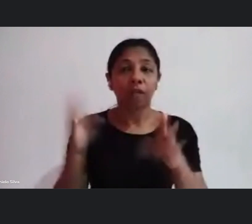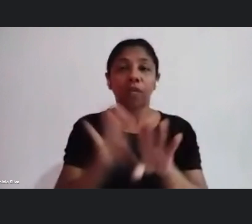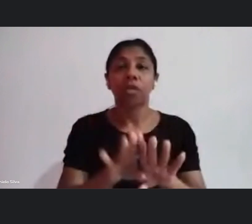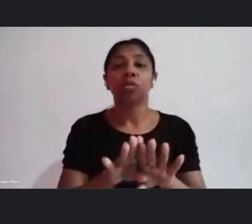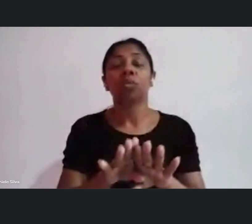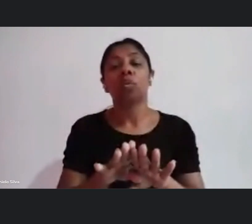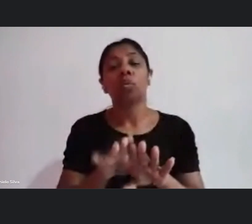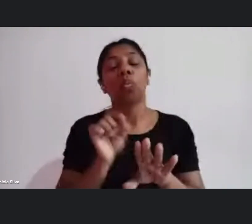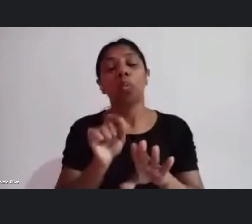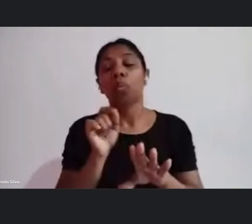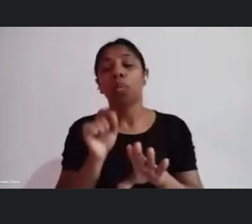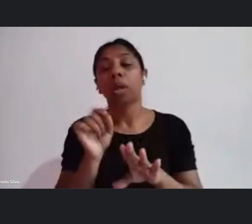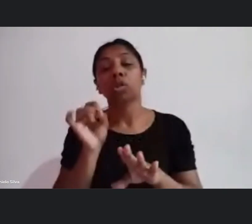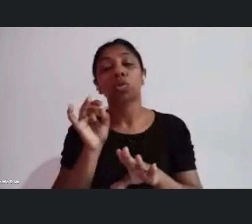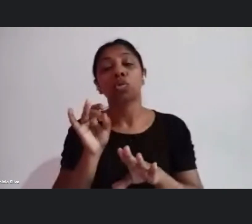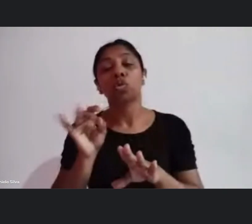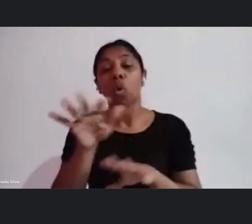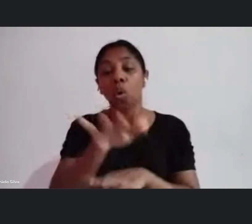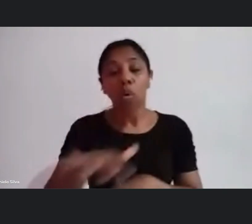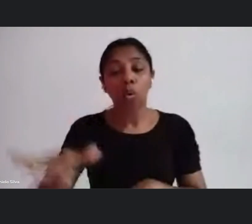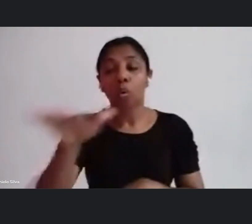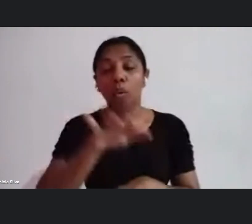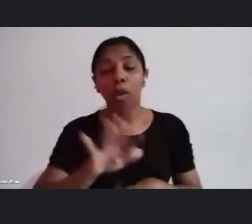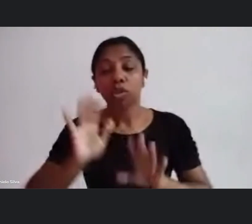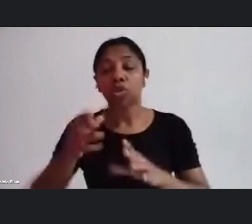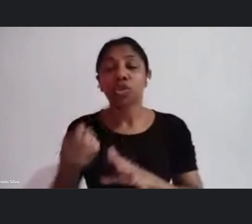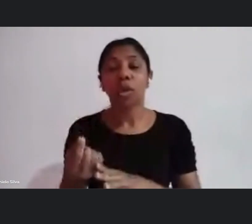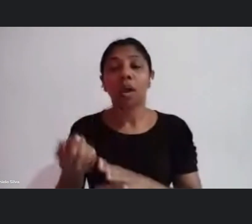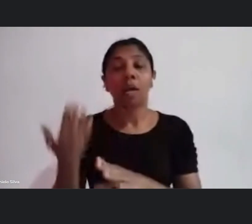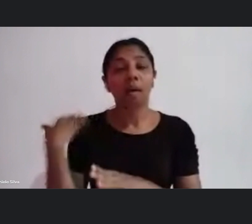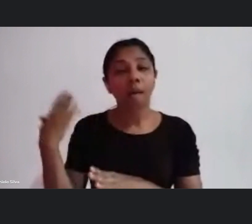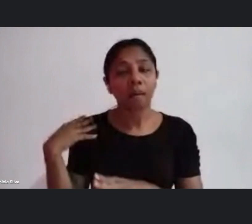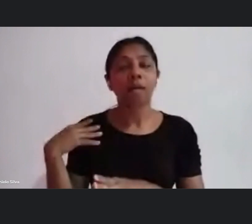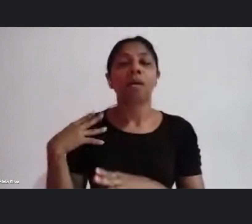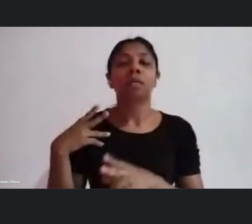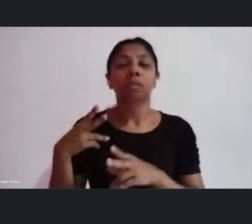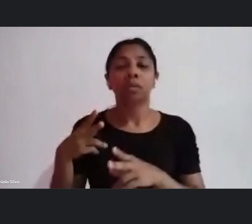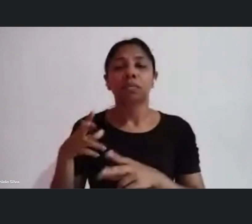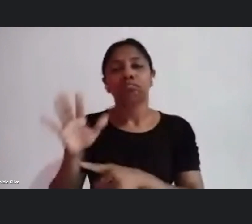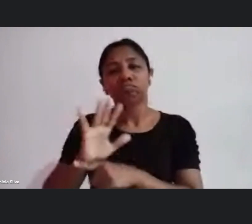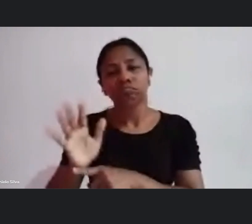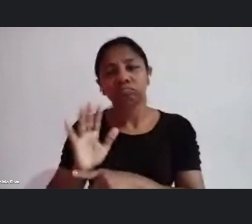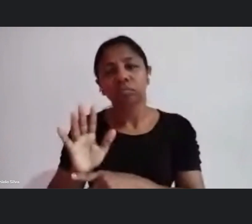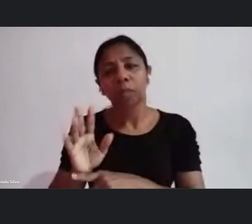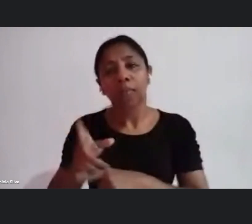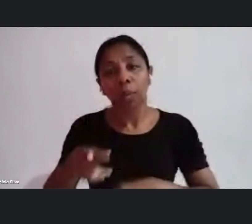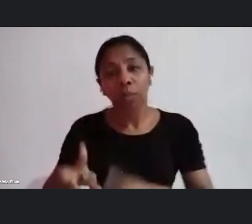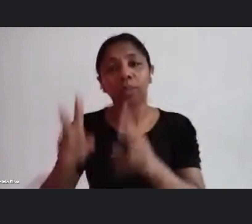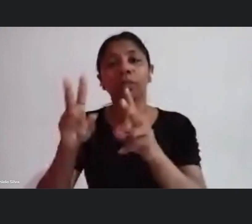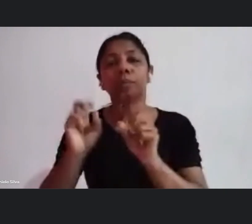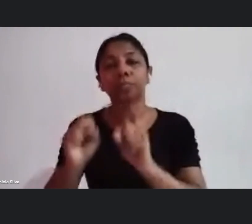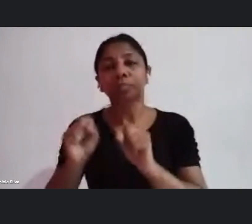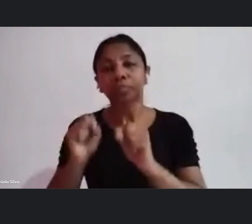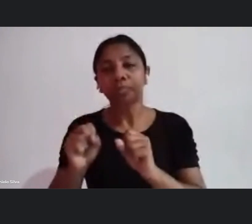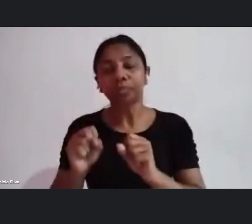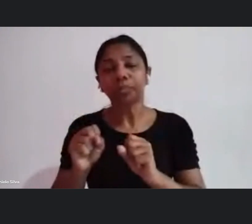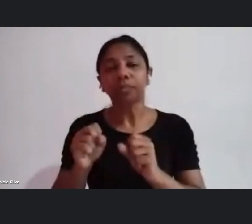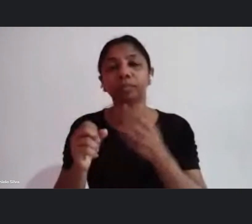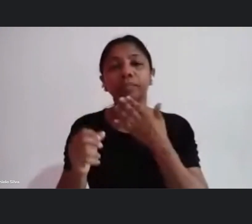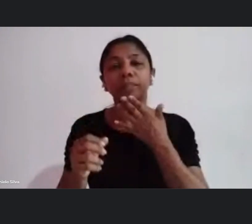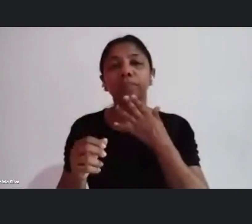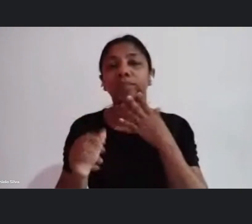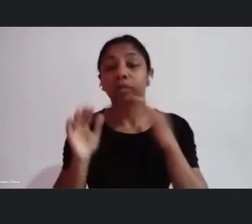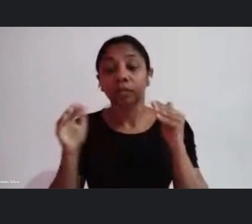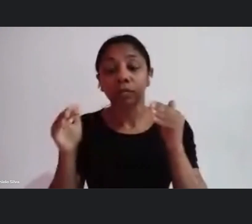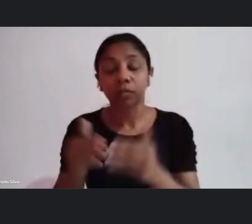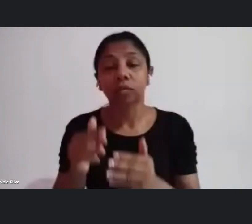filmes que podem ser utilizados para esse recurso da sala de cinema por isso que a gente acabou voltando o nosso olhar para o TCP